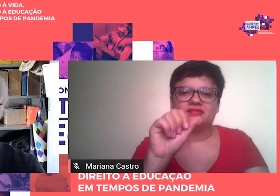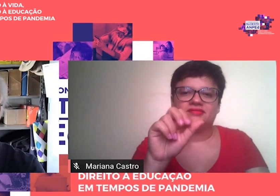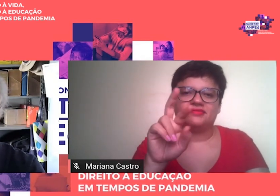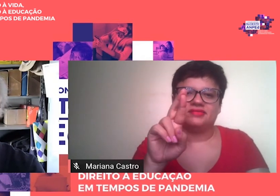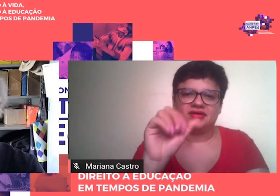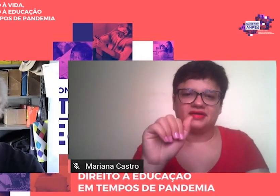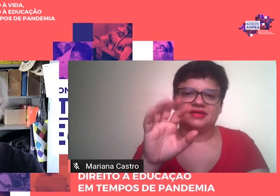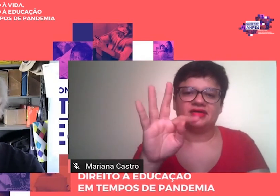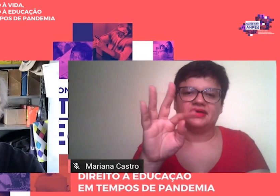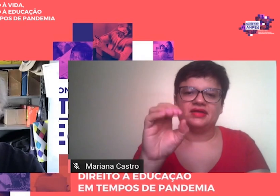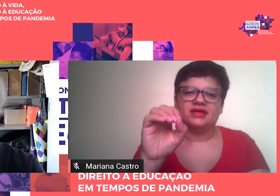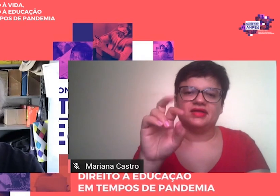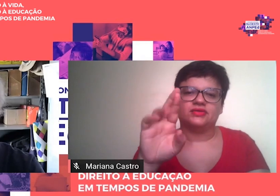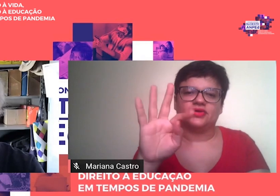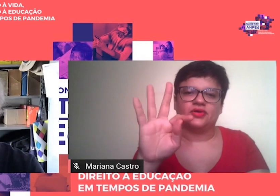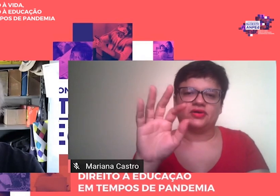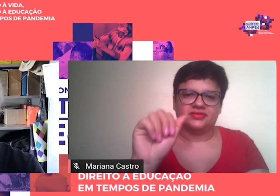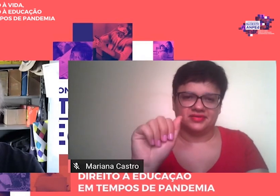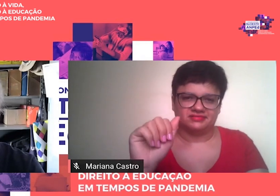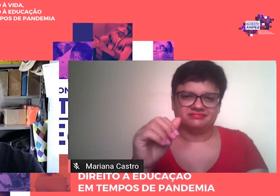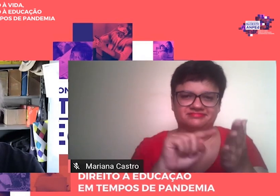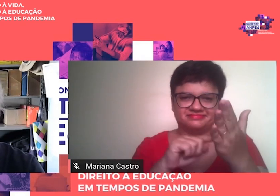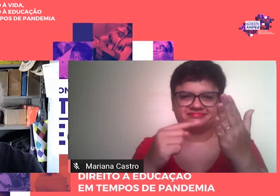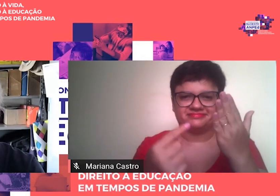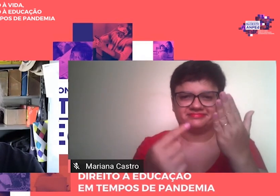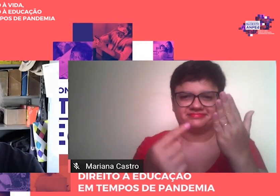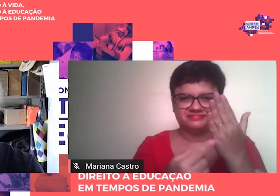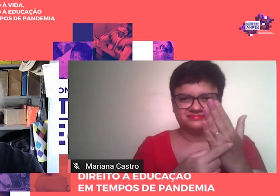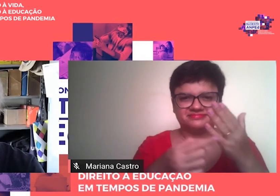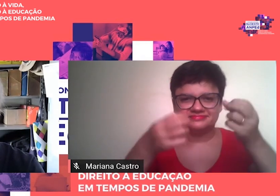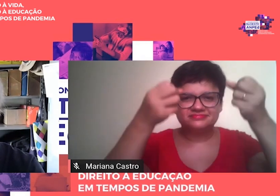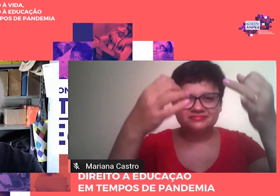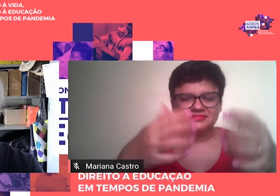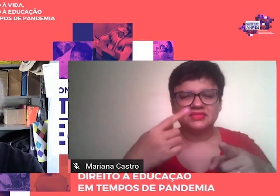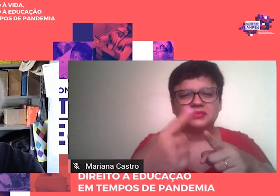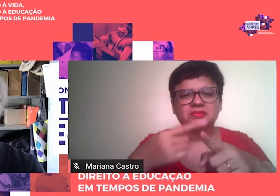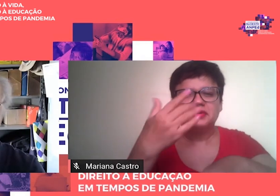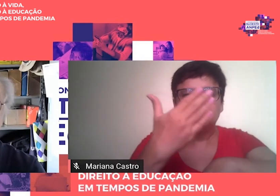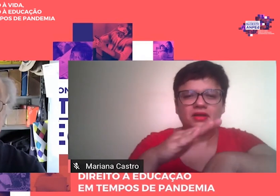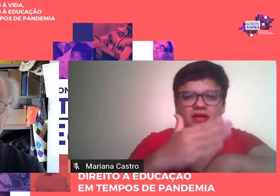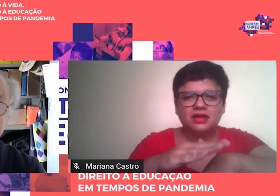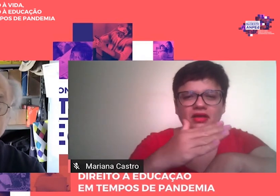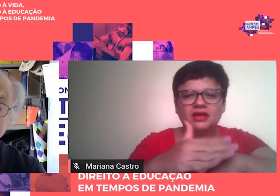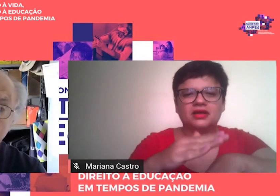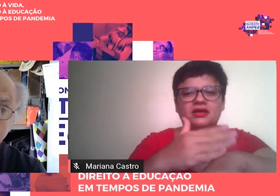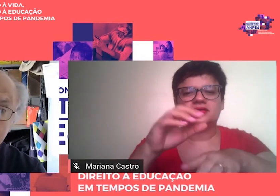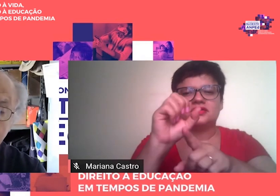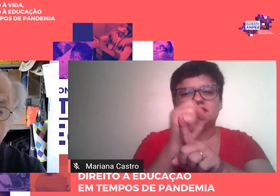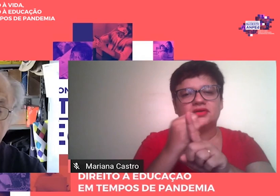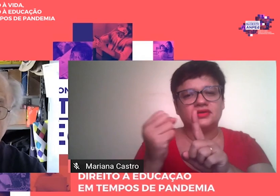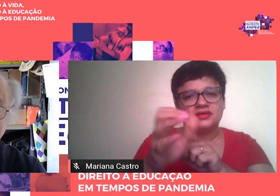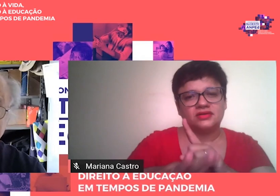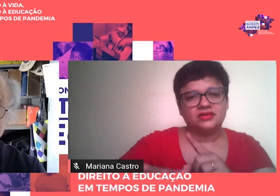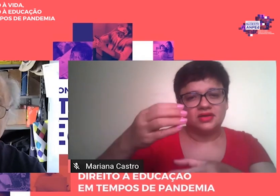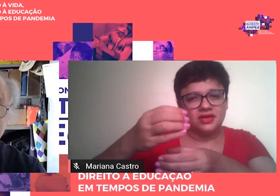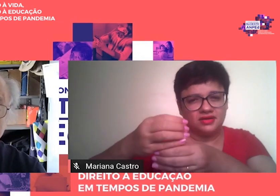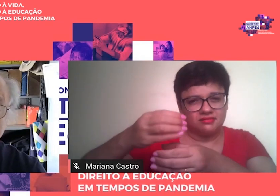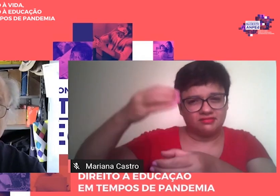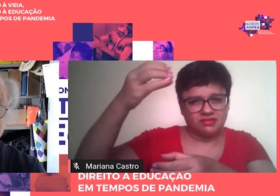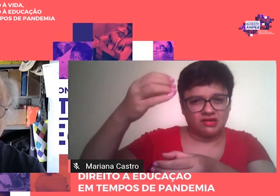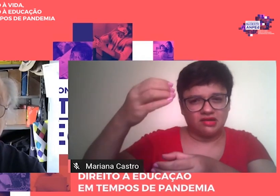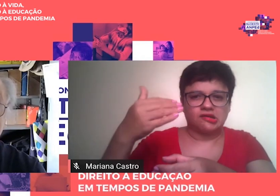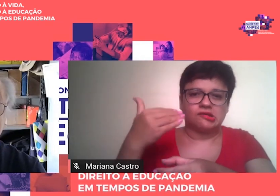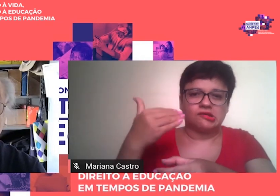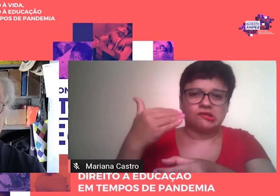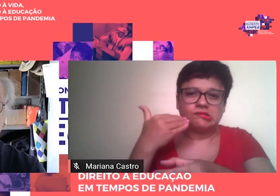nada devesse a ele, pois produto da política prática de domínio público, quando a vara está torta, ela fica